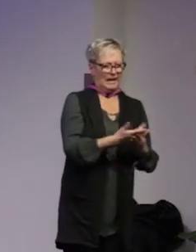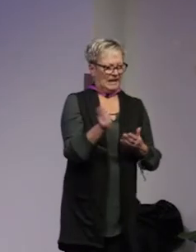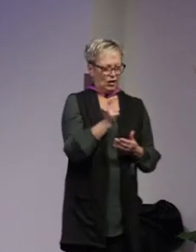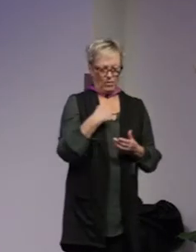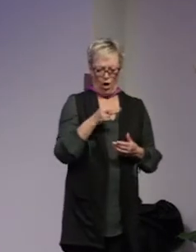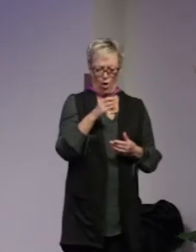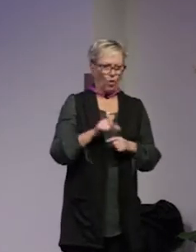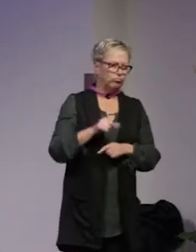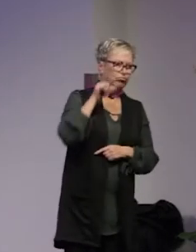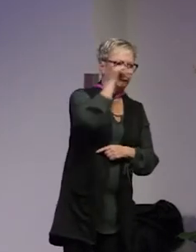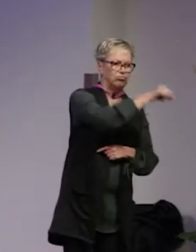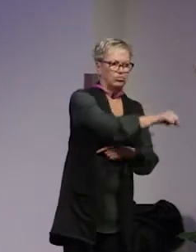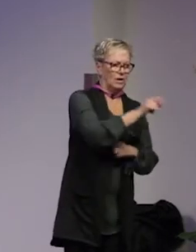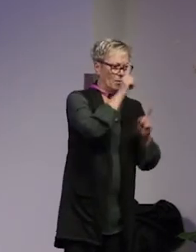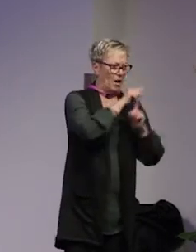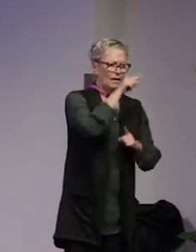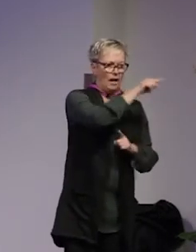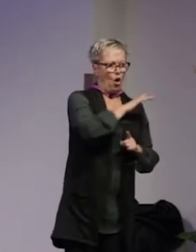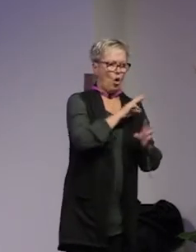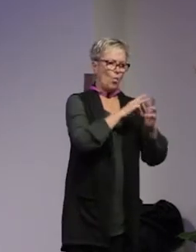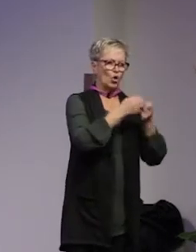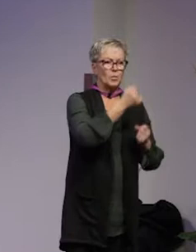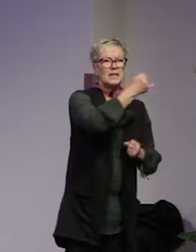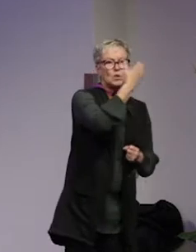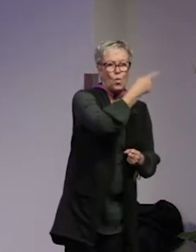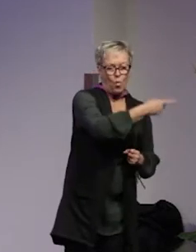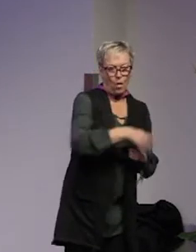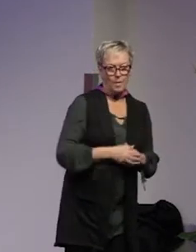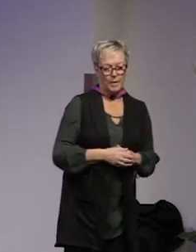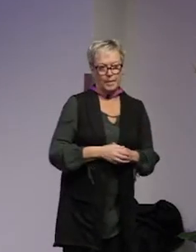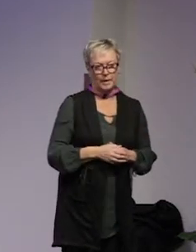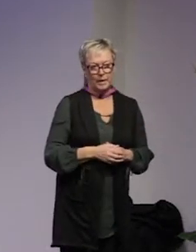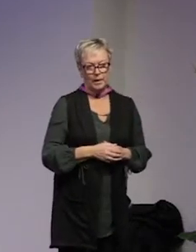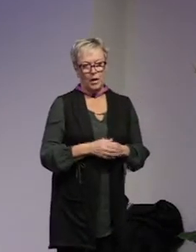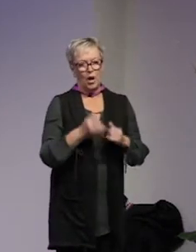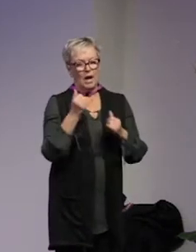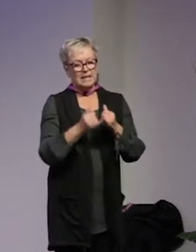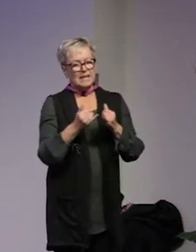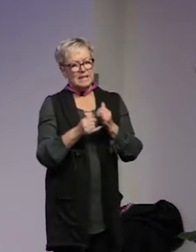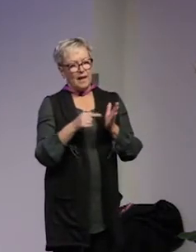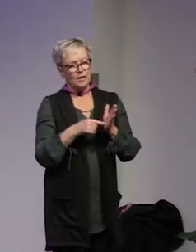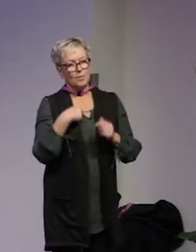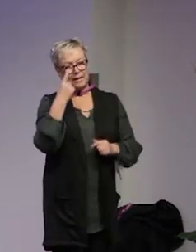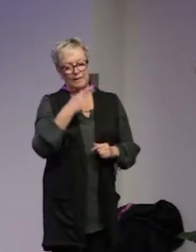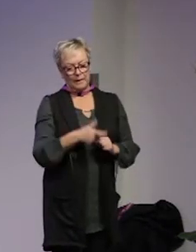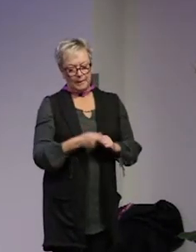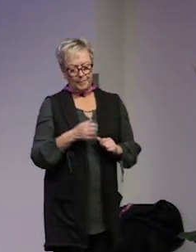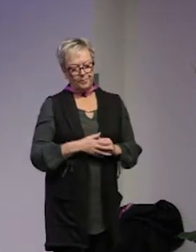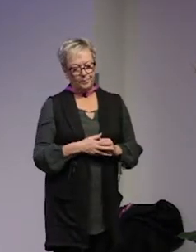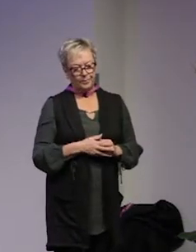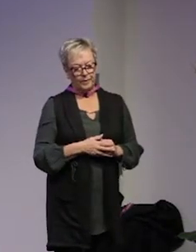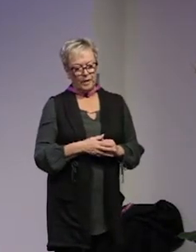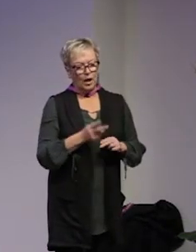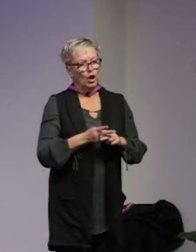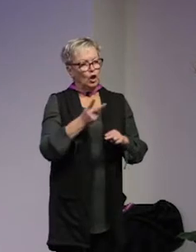vi har råd att flyga ner personer för en dags workshop någonstans och sen en sista poäng som jag ska göra det är